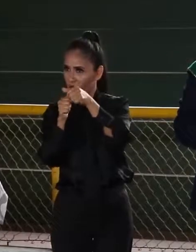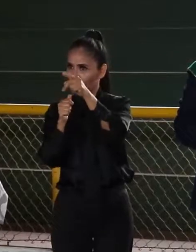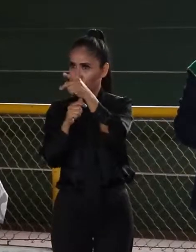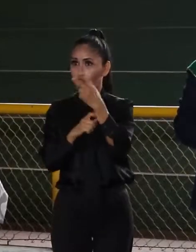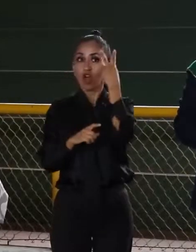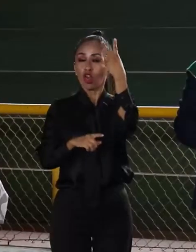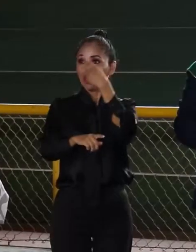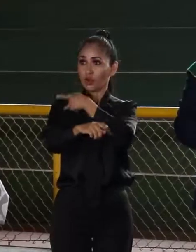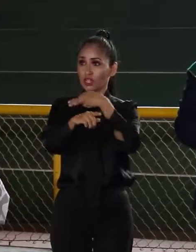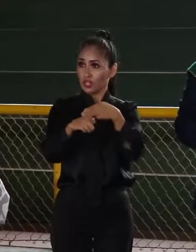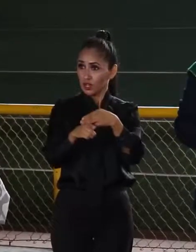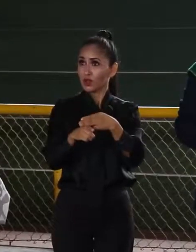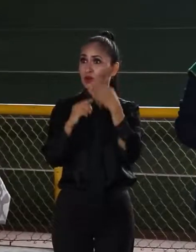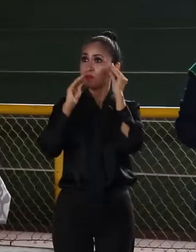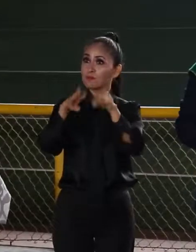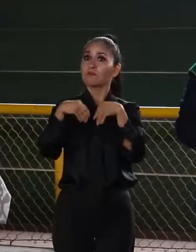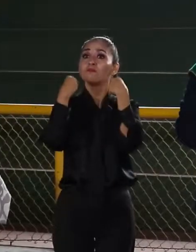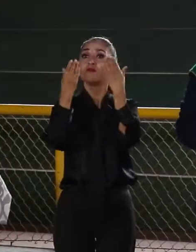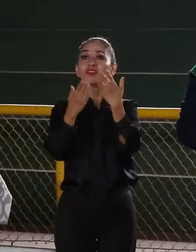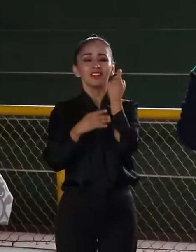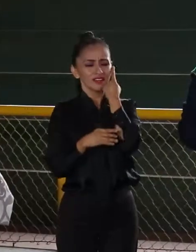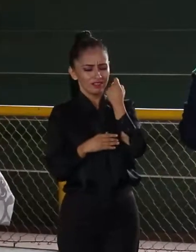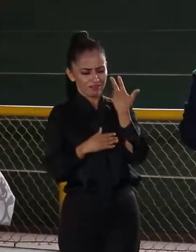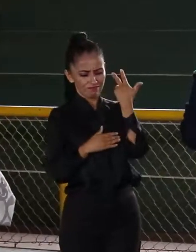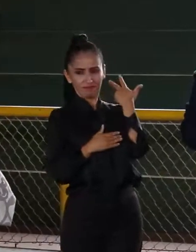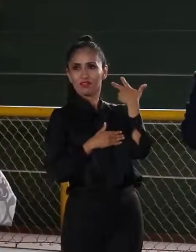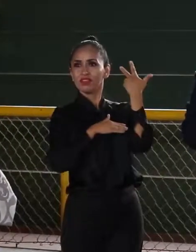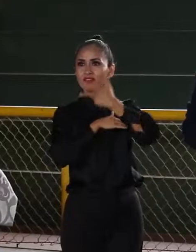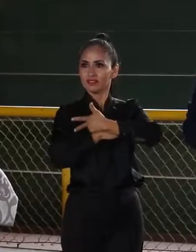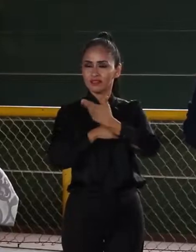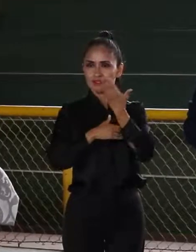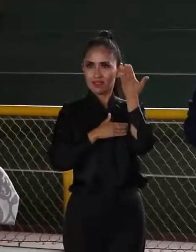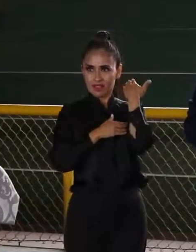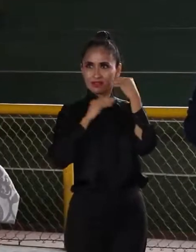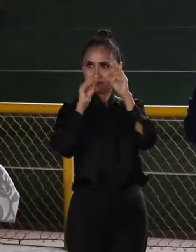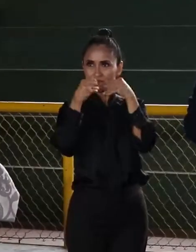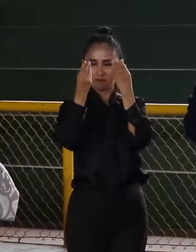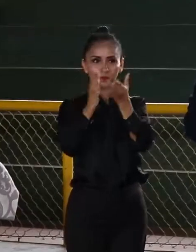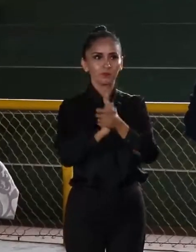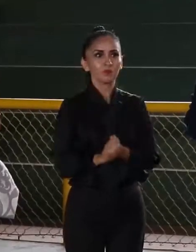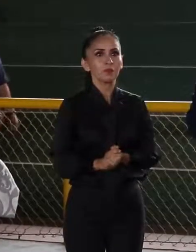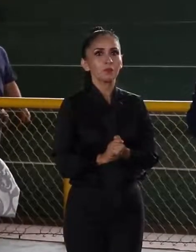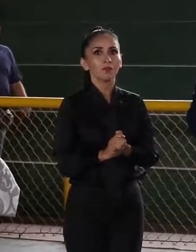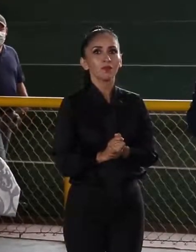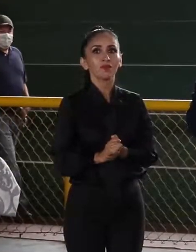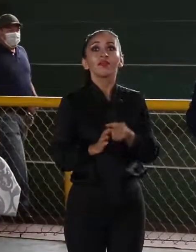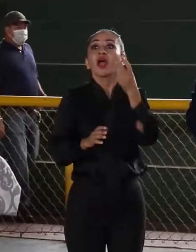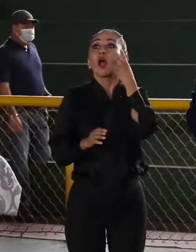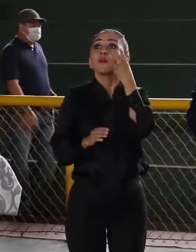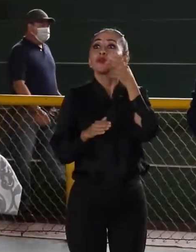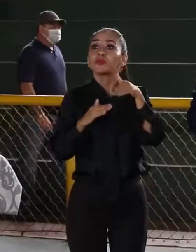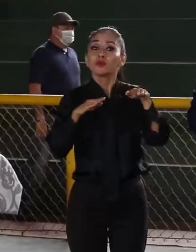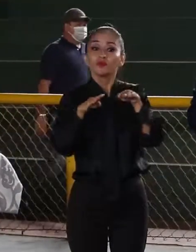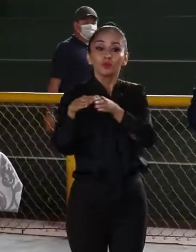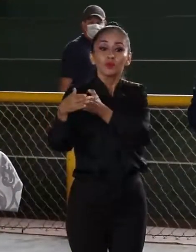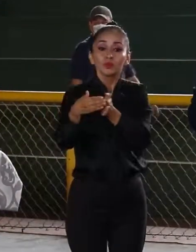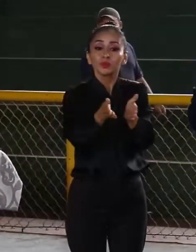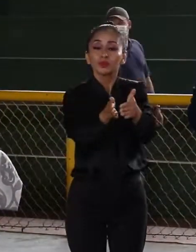Dos kilómetros de pavimento hemos entregado recién hace tres días atrás. Pero ha visto por dónde va el pavimento.